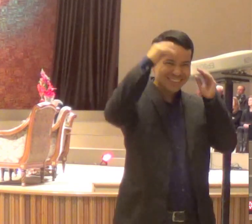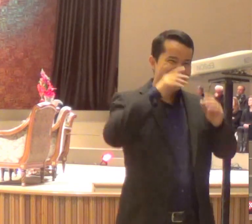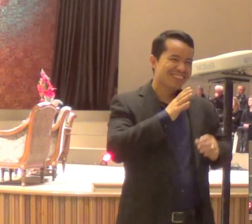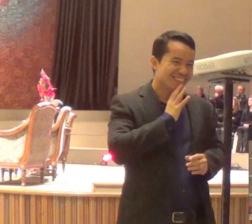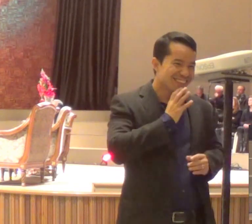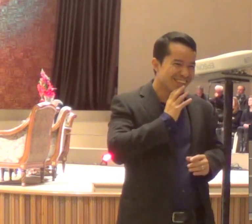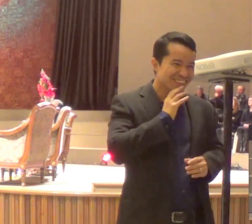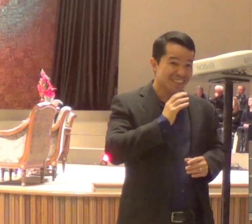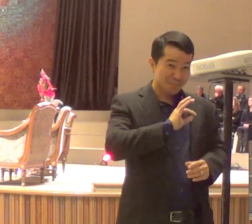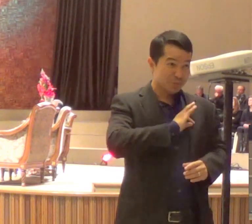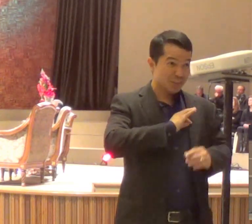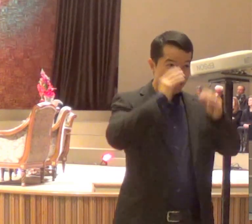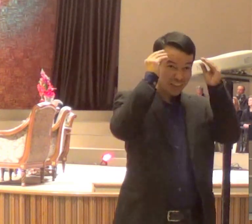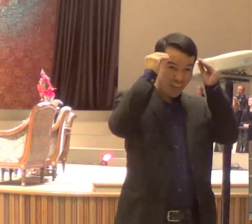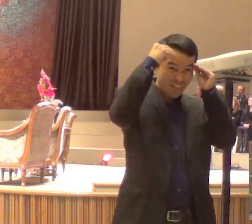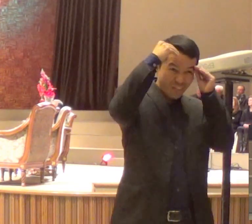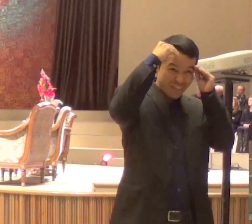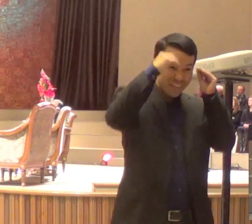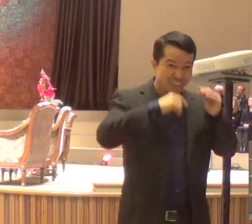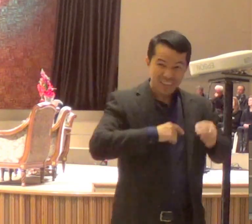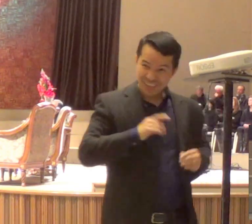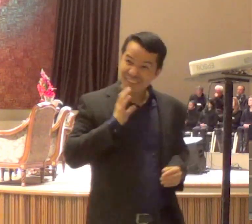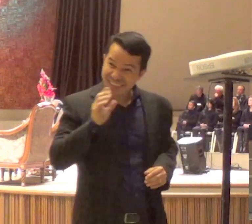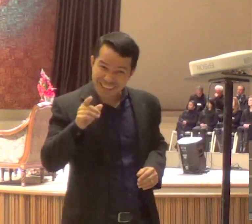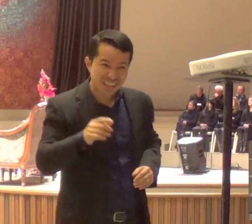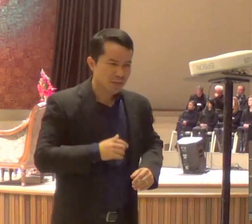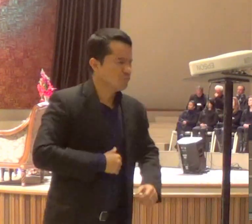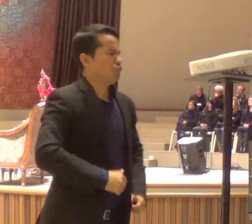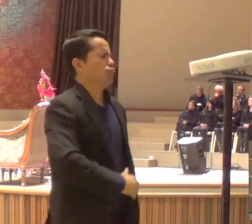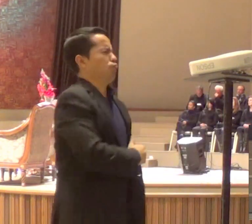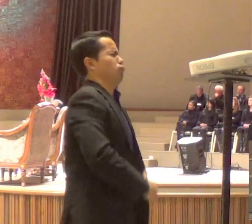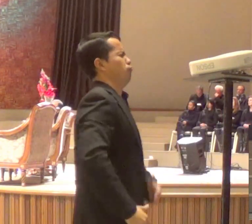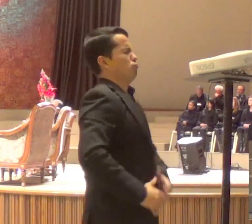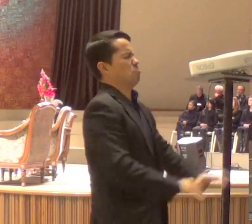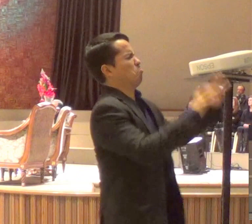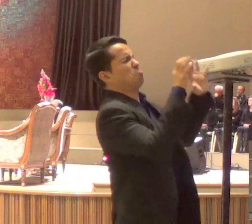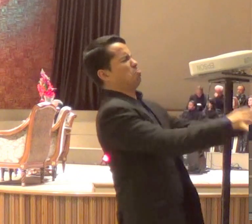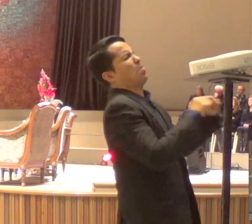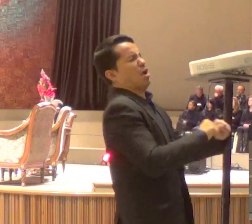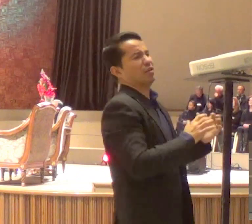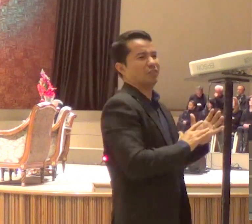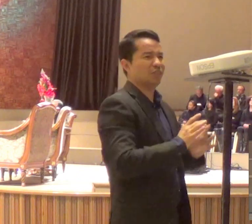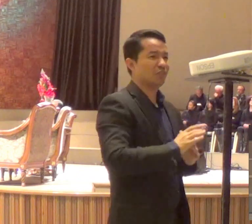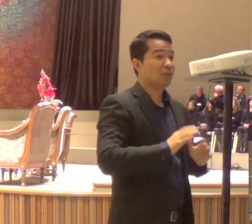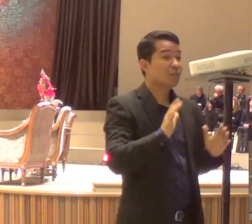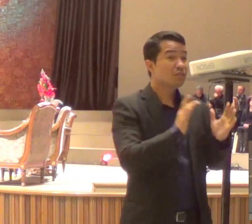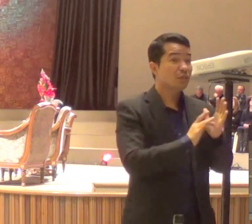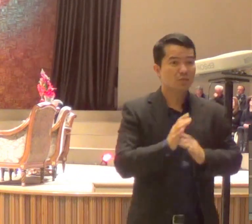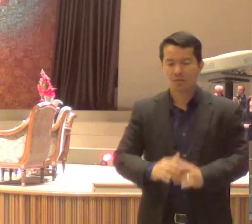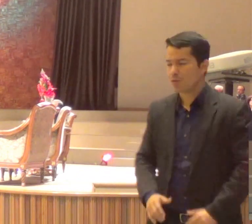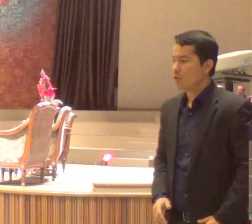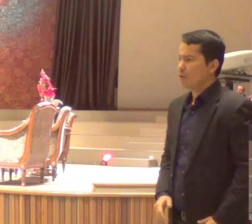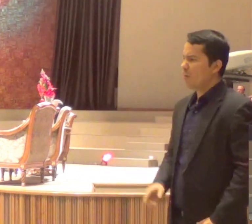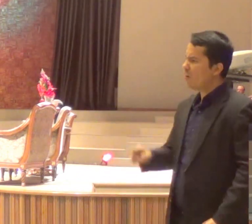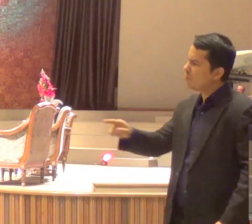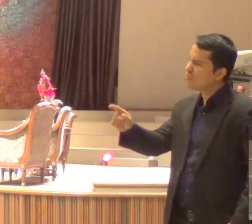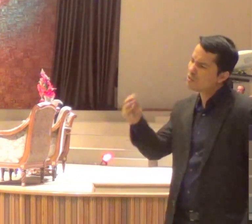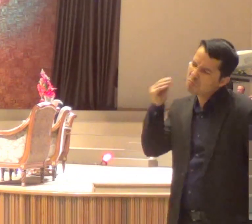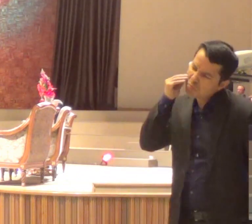a qualquer turba, que acontecesse, ele vai lá, e Jesus olha para Judas, e diz assim, com um beijo, você me trai, se você ler